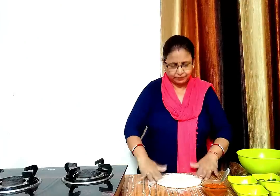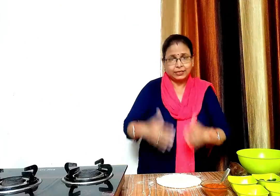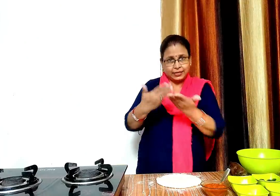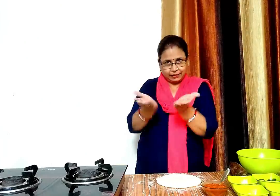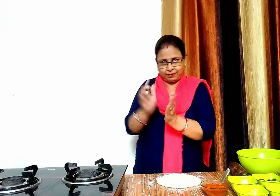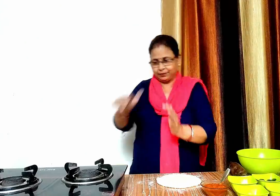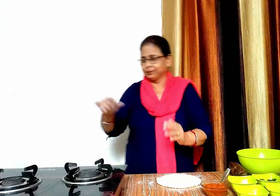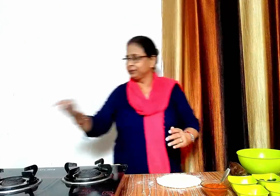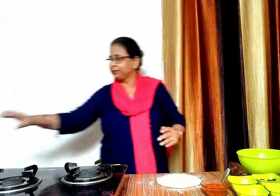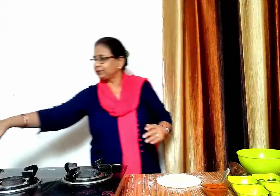अब एक पैन लेंगे